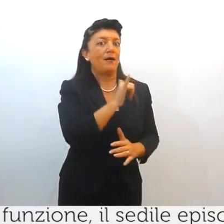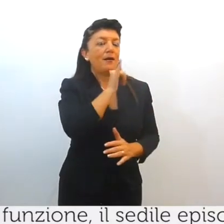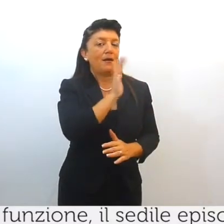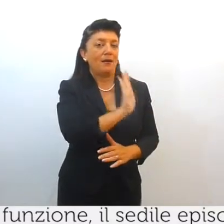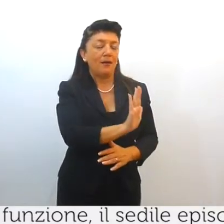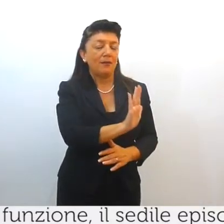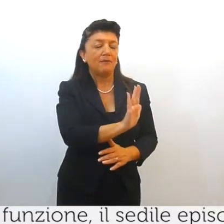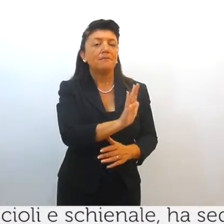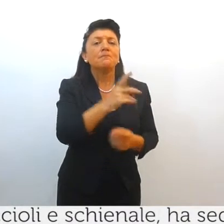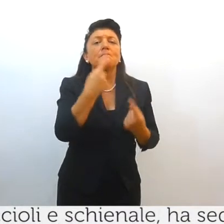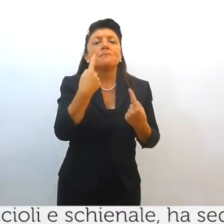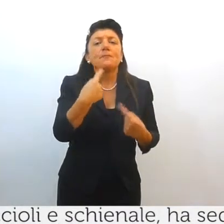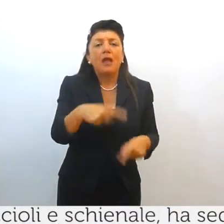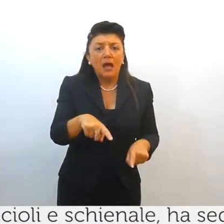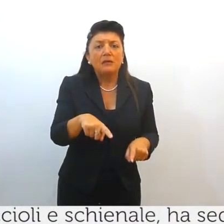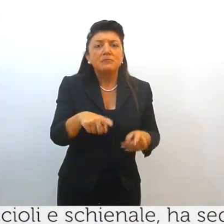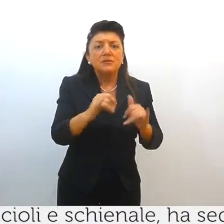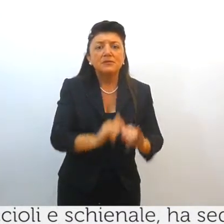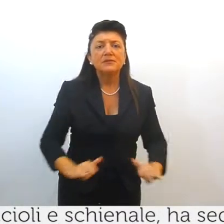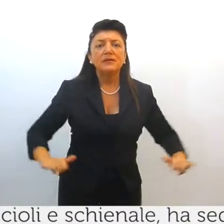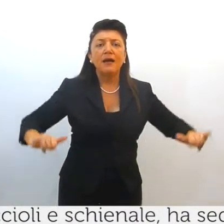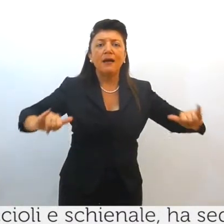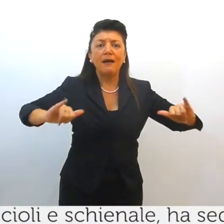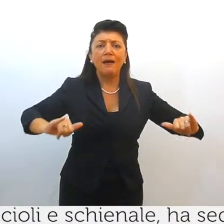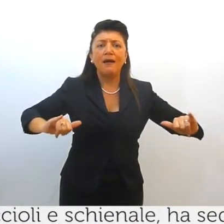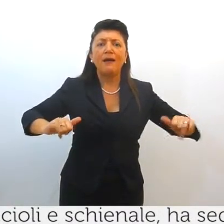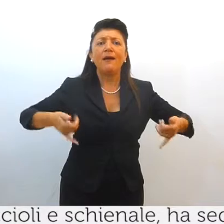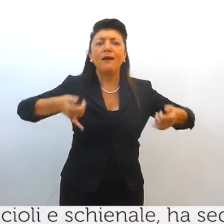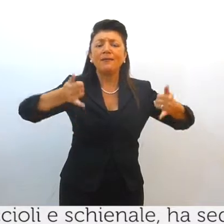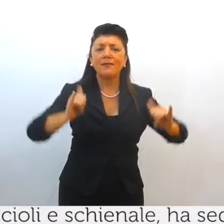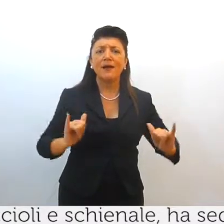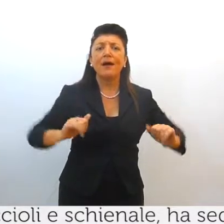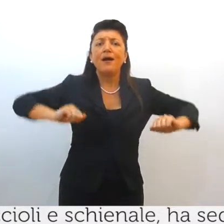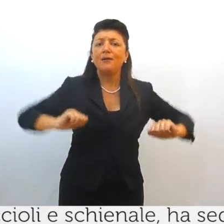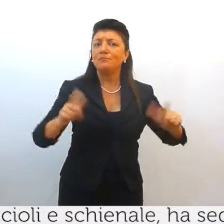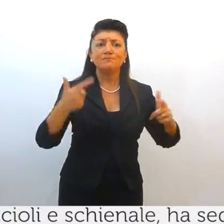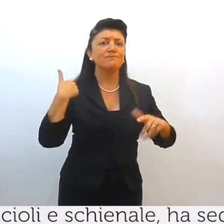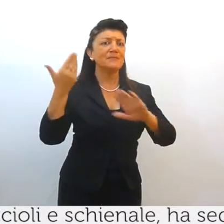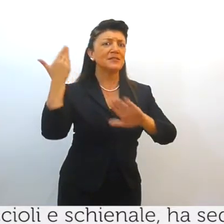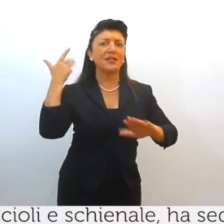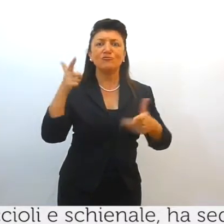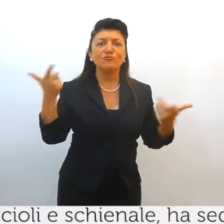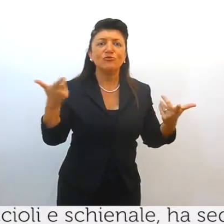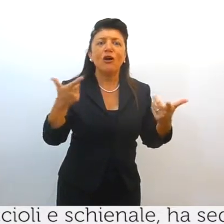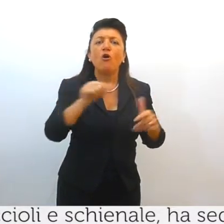È privo di braccioli e schienale, a sedile in tela tenuto da due traverse laterali.